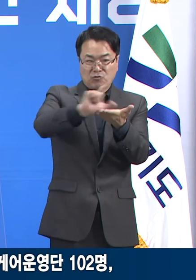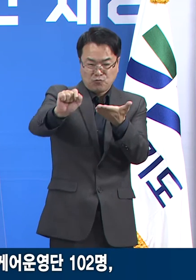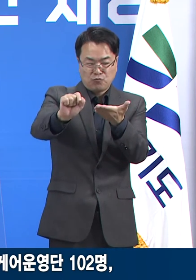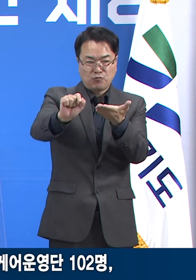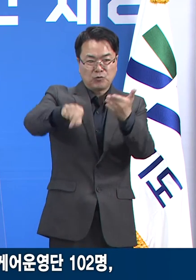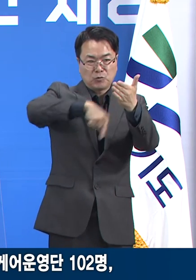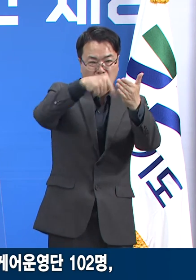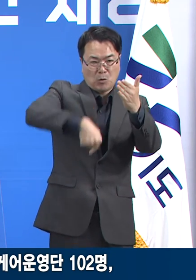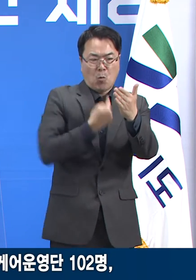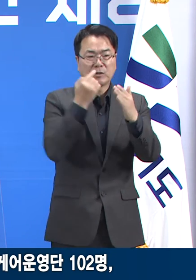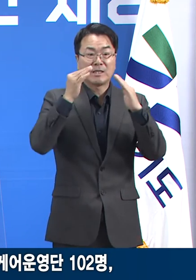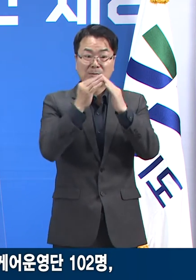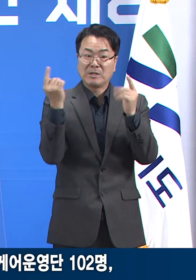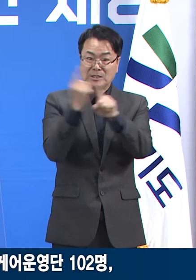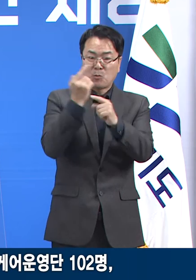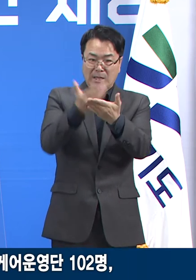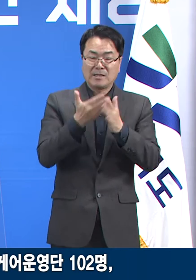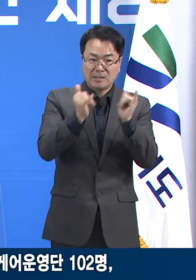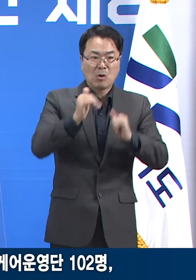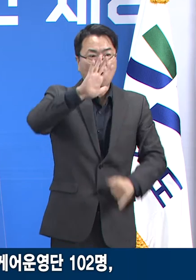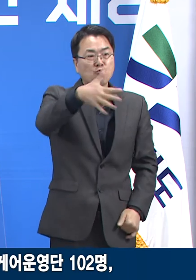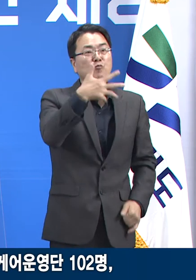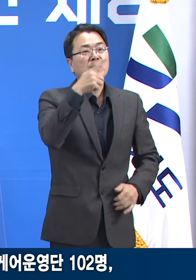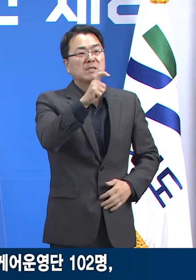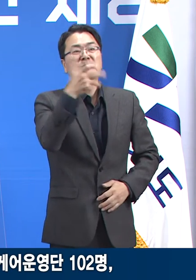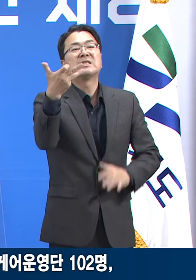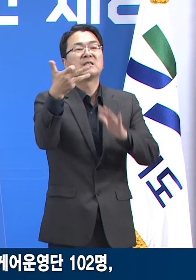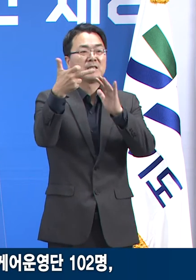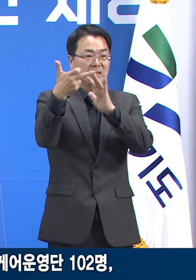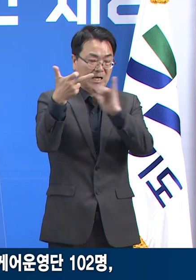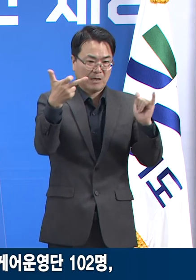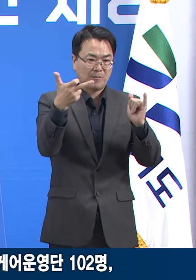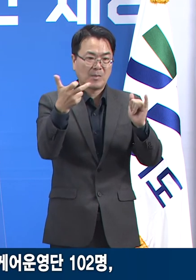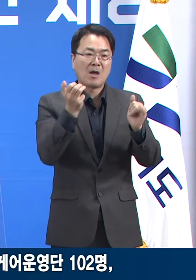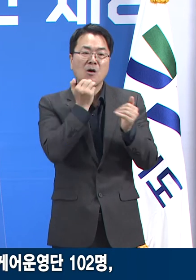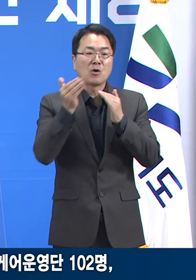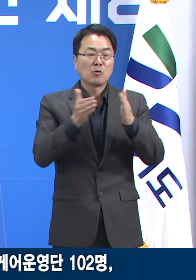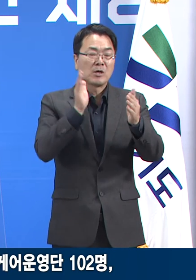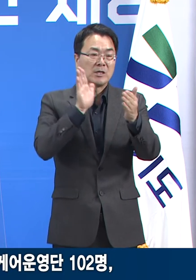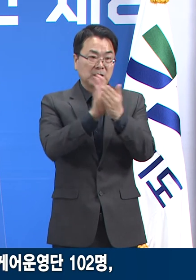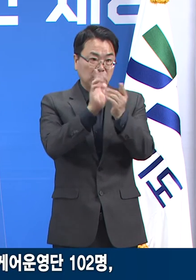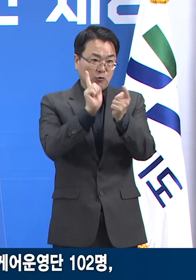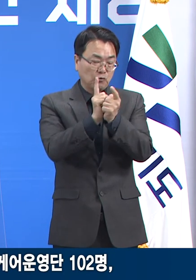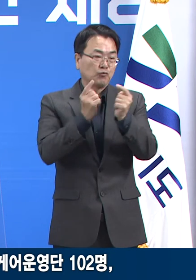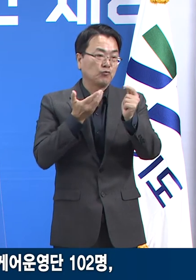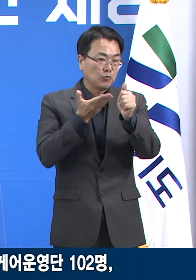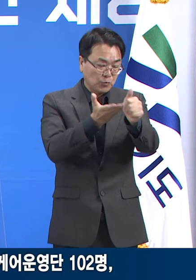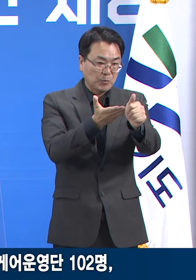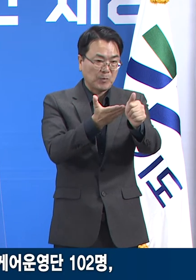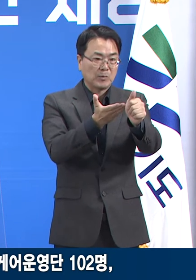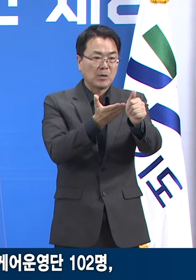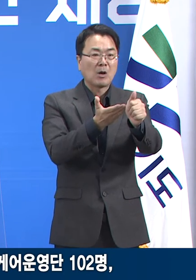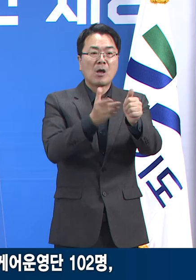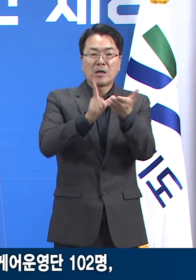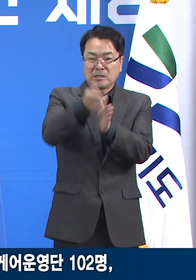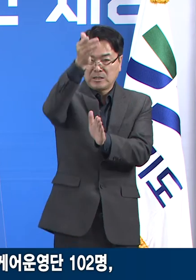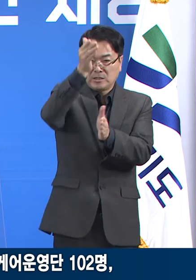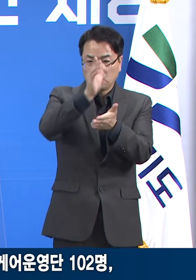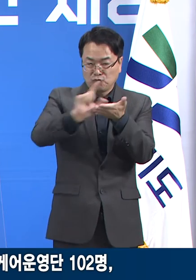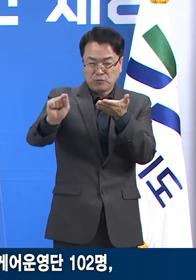977명이며 도 홈케어 운영단은 102명, 시군은 875명의 환자를